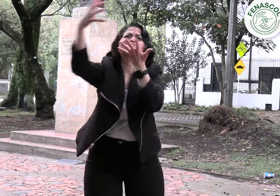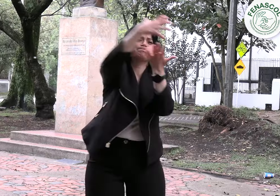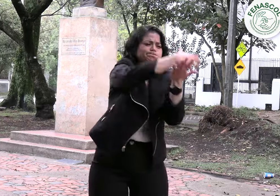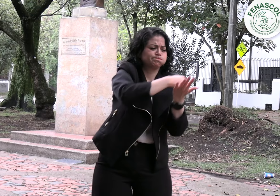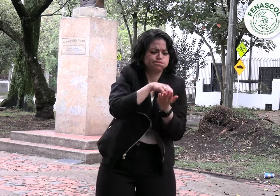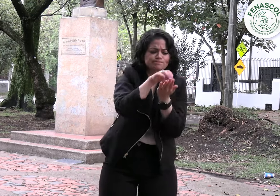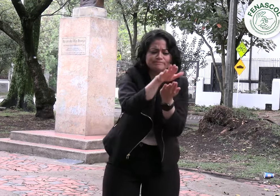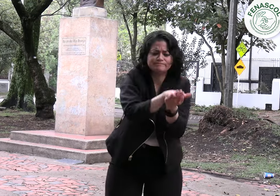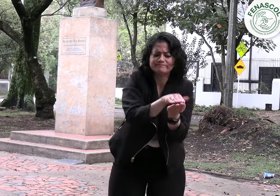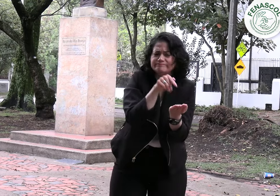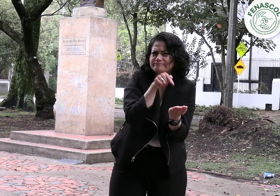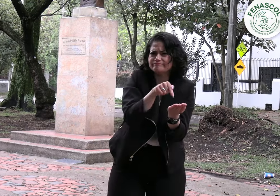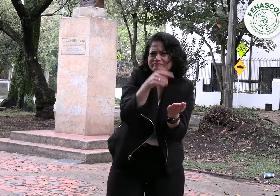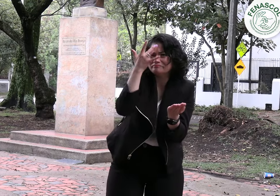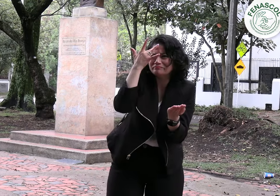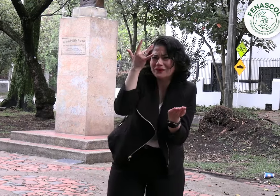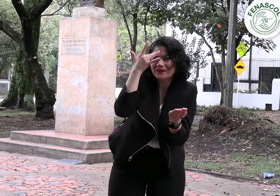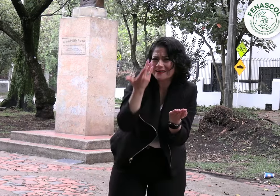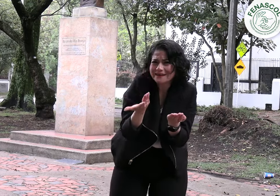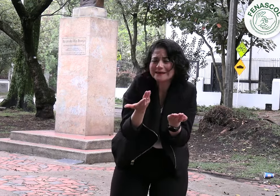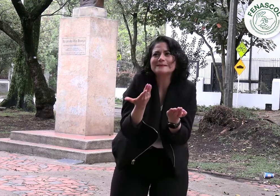identificando sus fortalezas y debilidades,